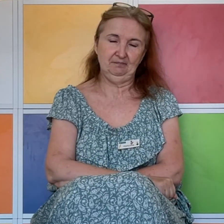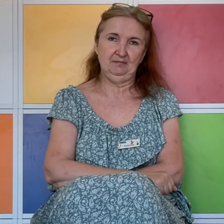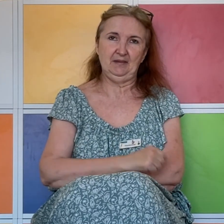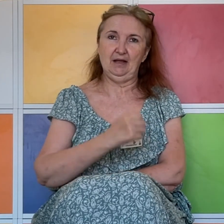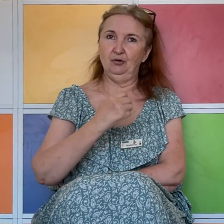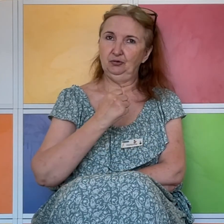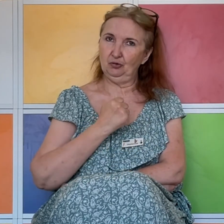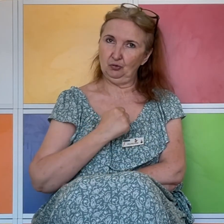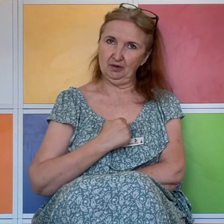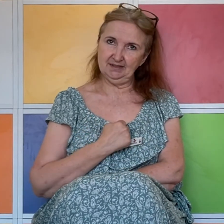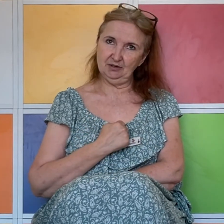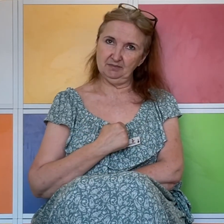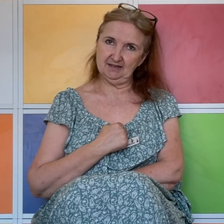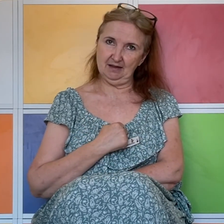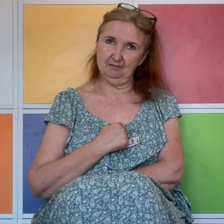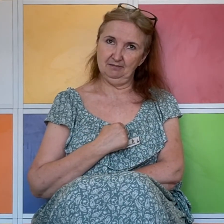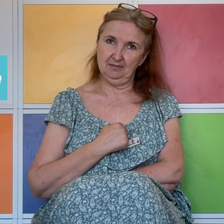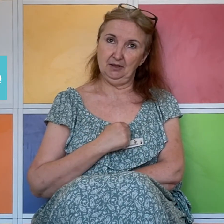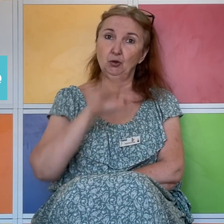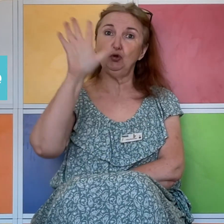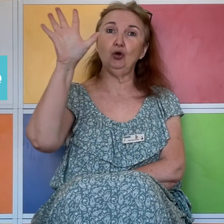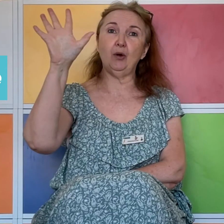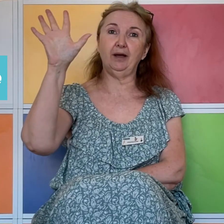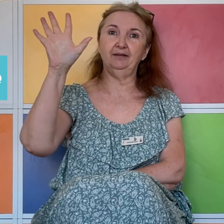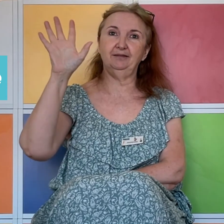Alors, turquoise,'est comme ça. Turquoise.